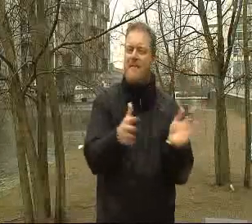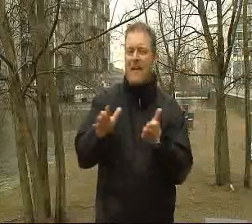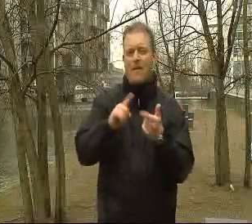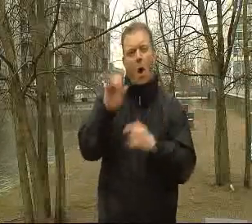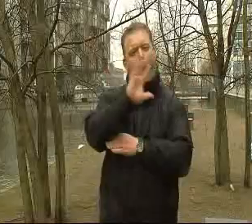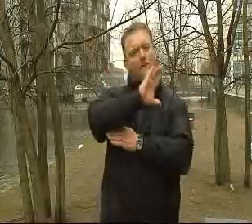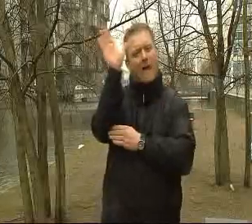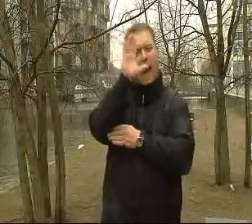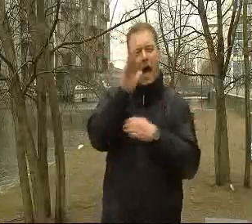Sydøstenvind ses ikke så tit.